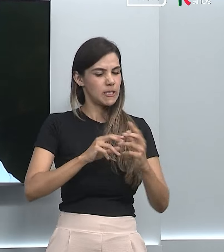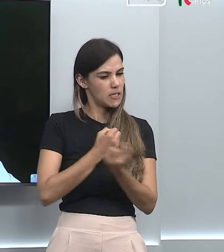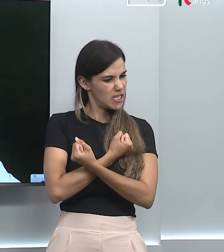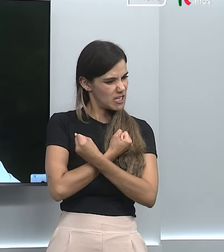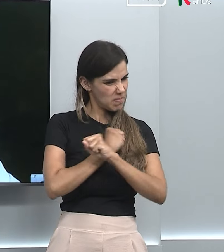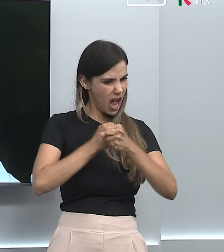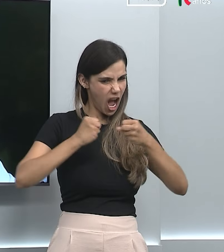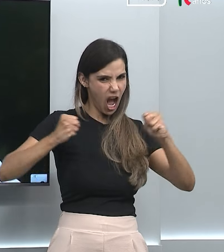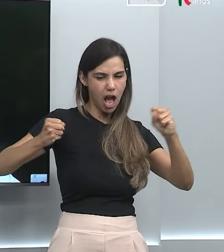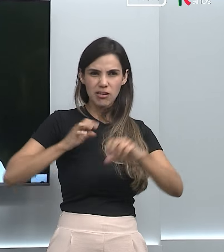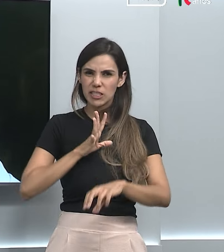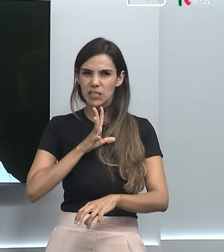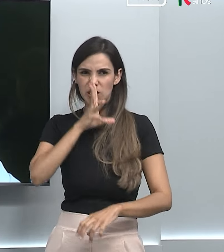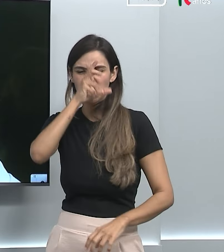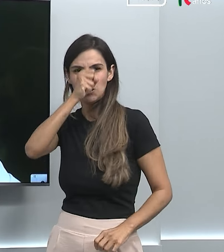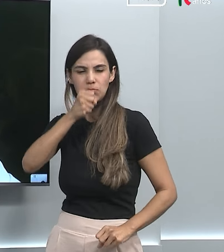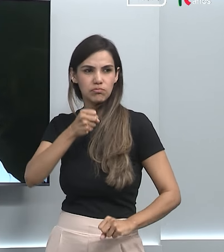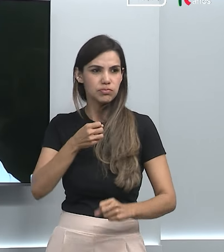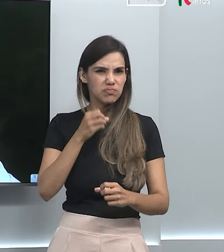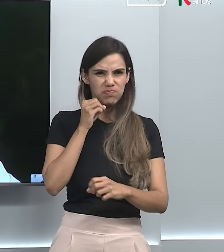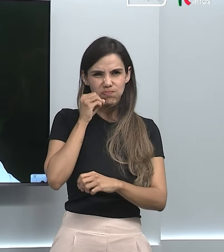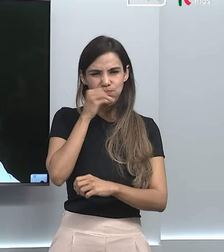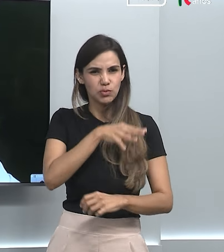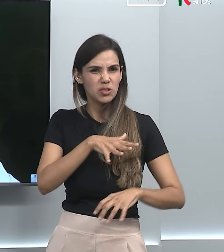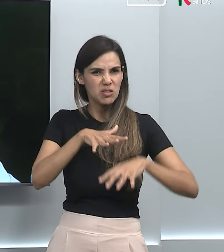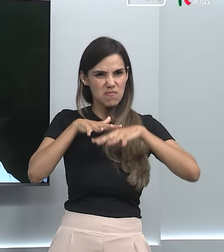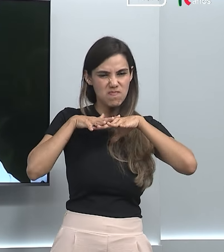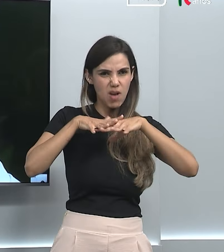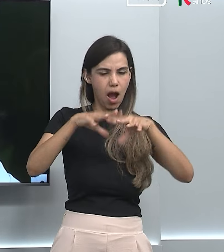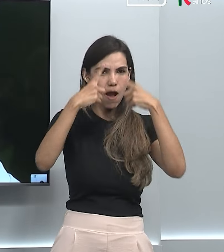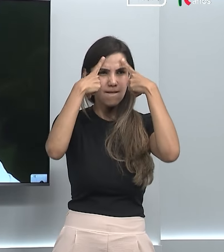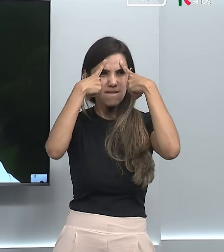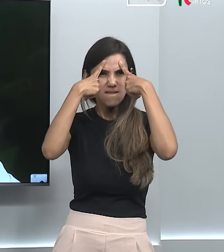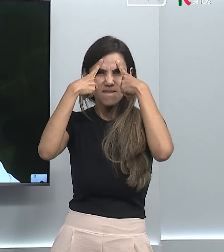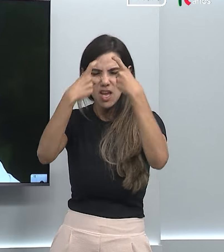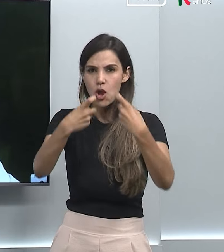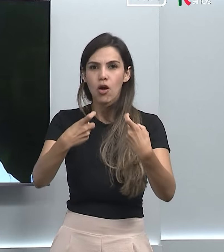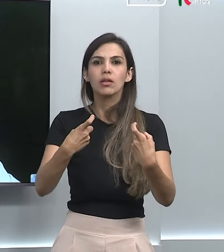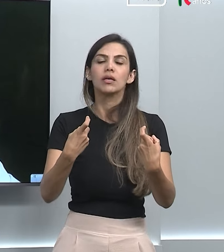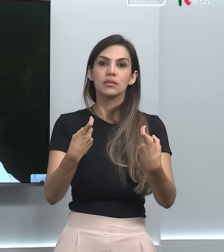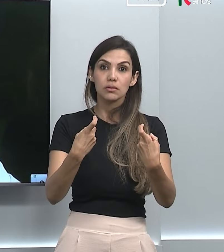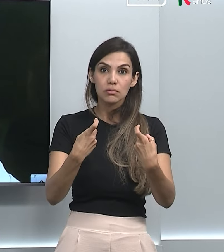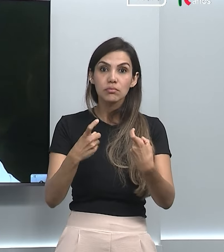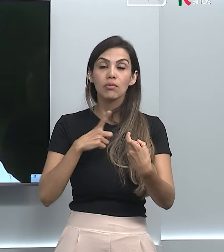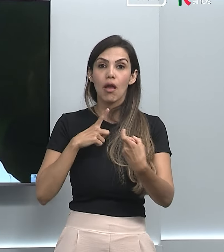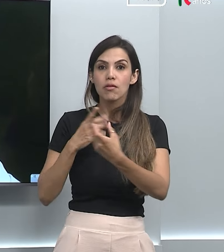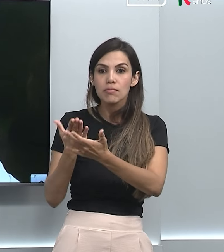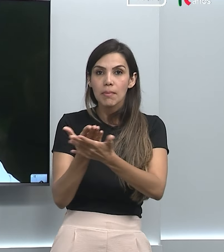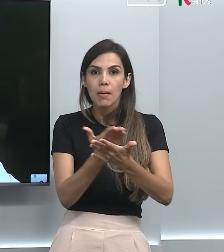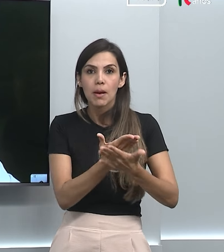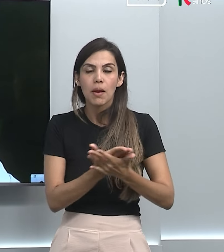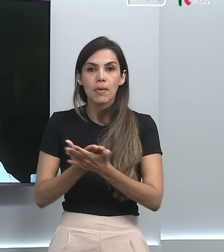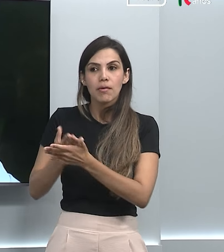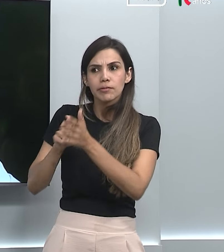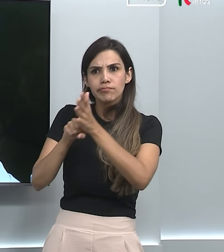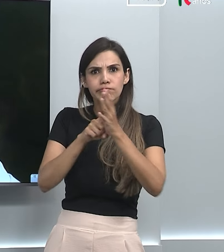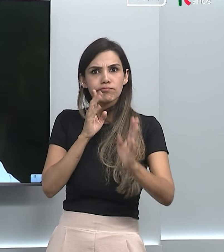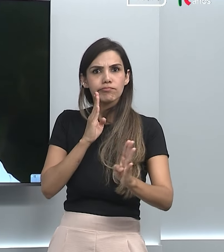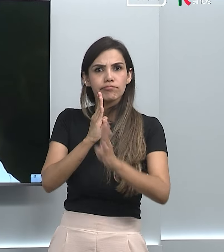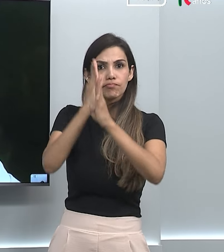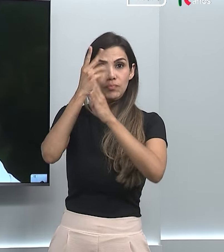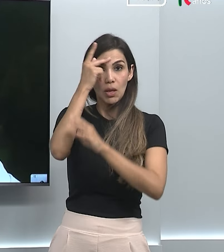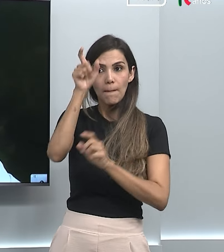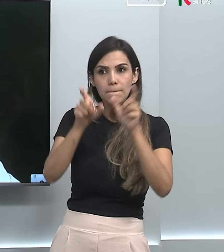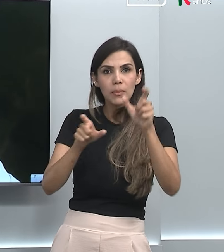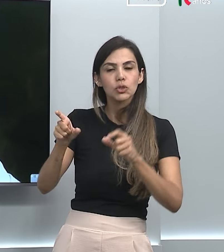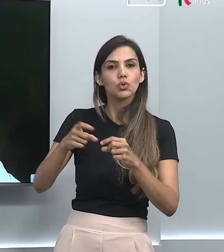impulsividade, maior índice de violência. Alguns estudos populacionais mostram que entre o usuário